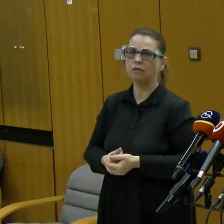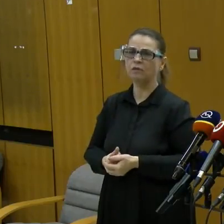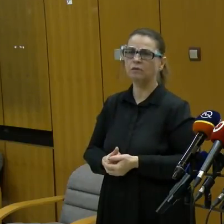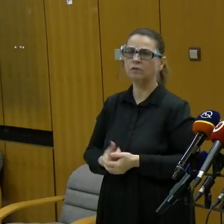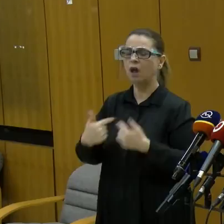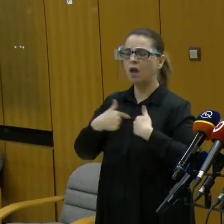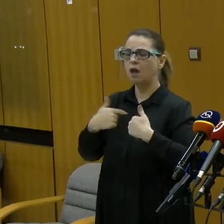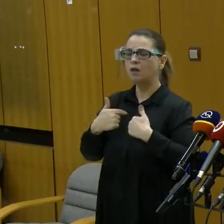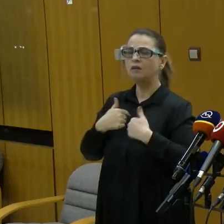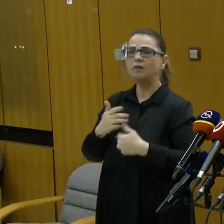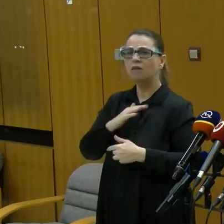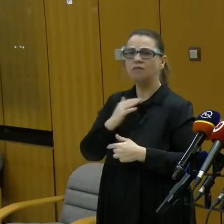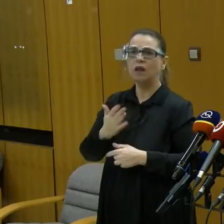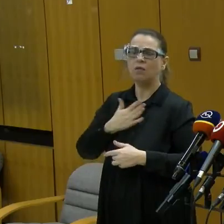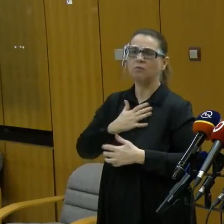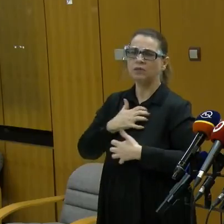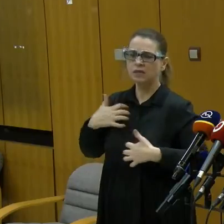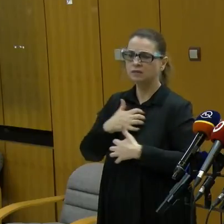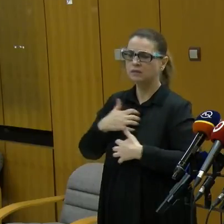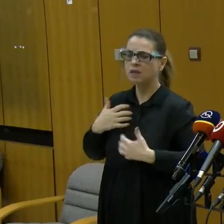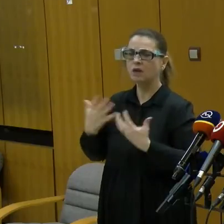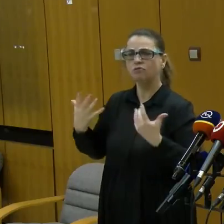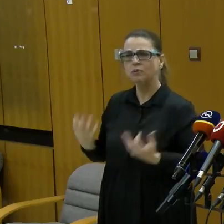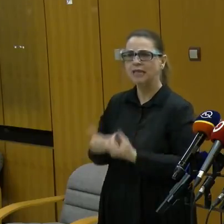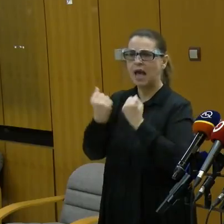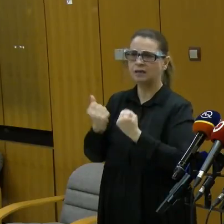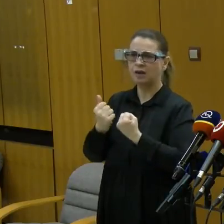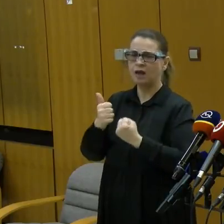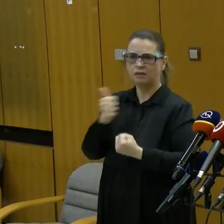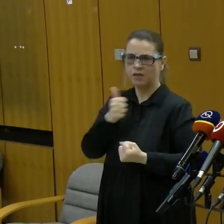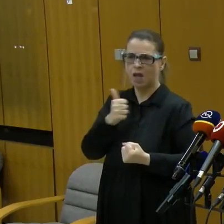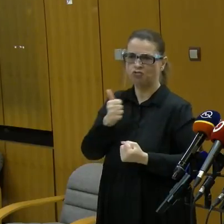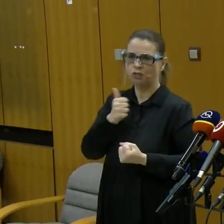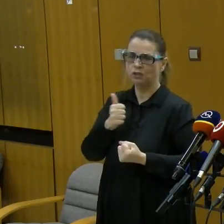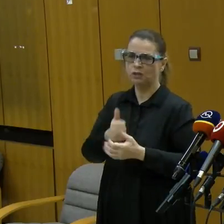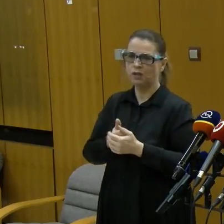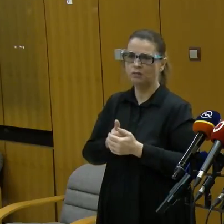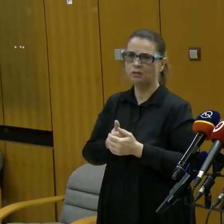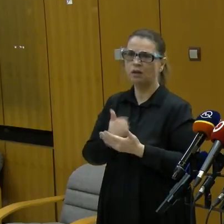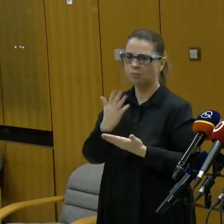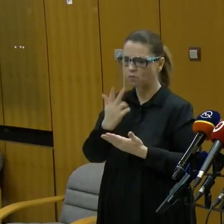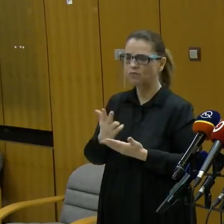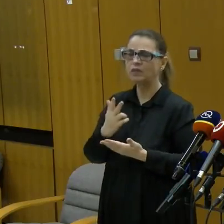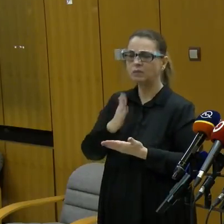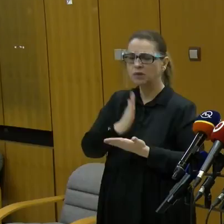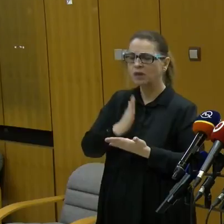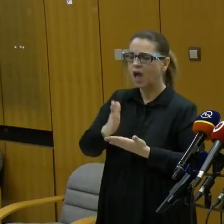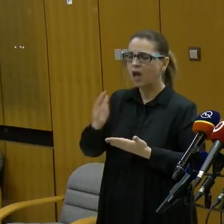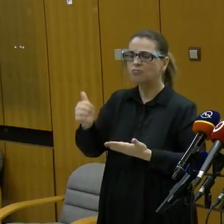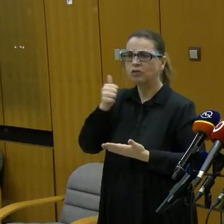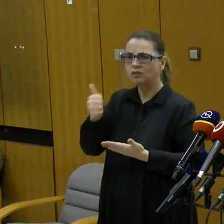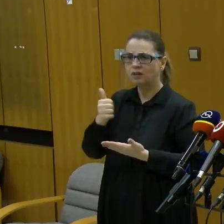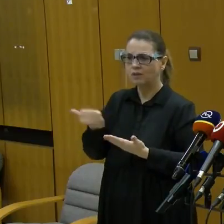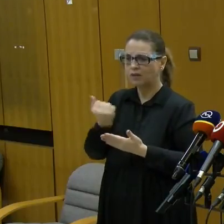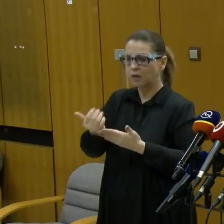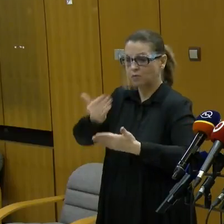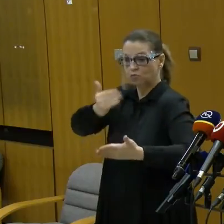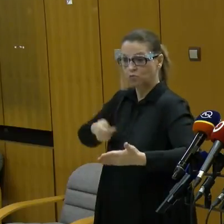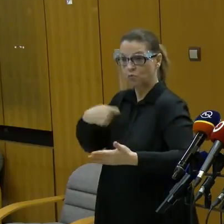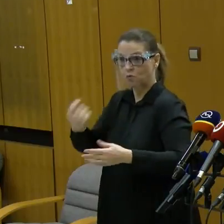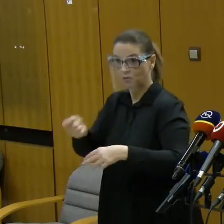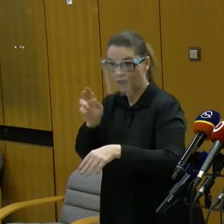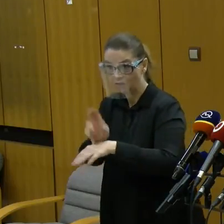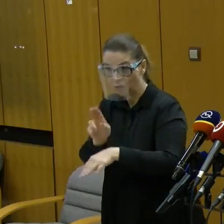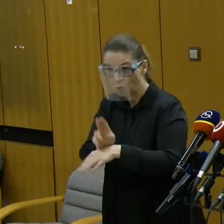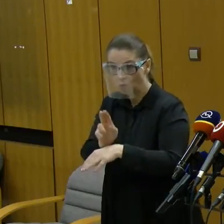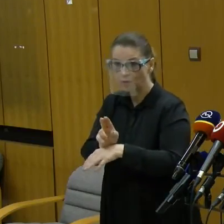Mne naozaj ide o každý jeden deň. Pretože si uvedomujem, že každým jedným dňom, ktorým by sme skorej zavedli tie opatrenia,